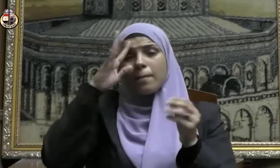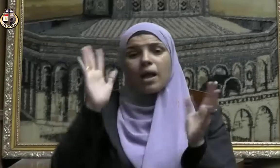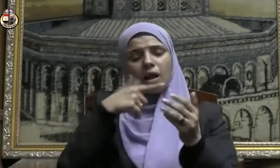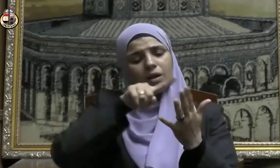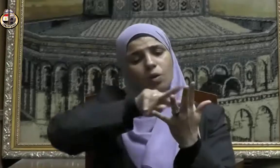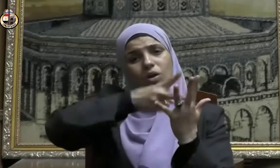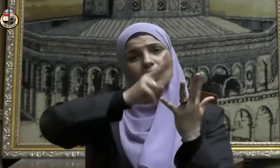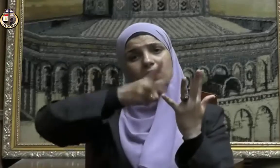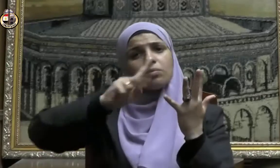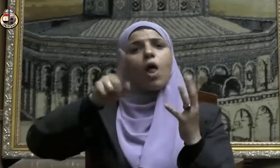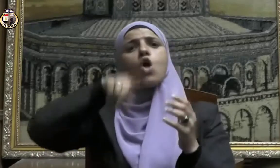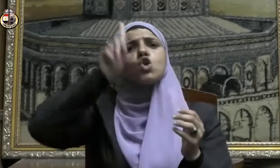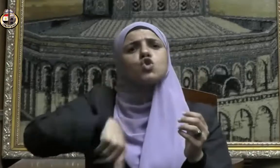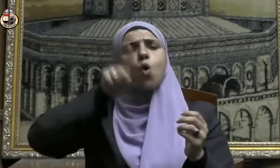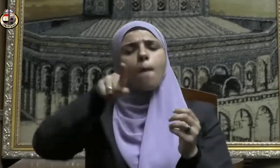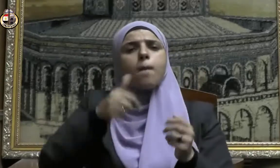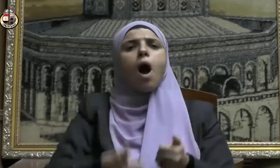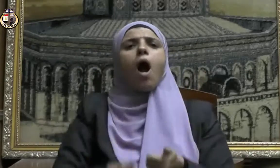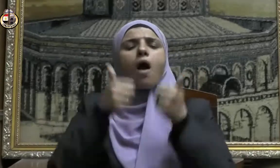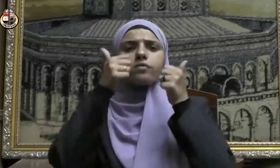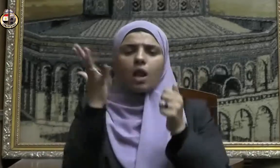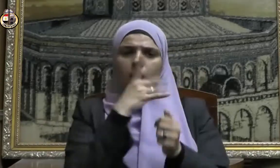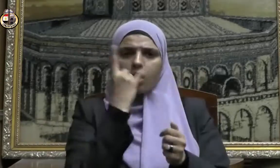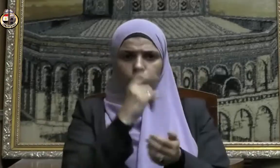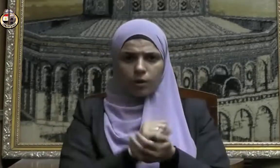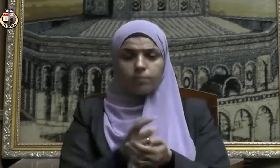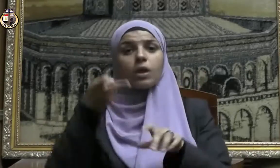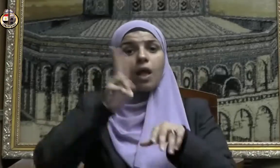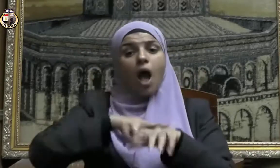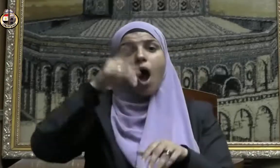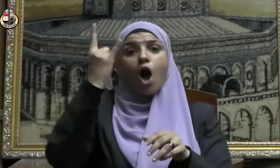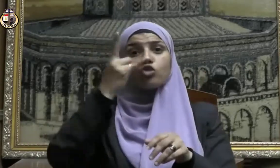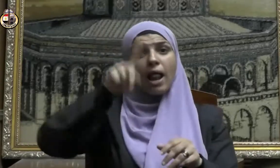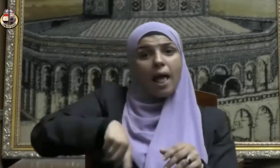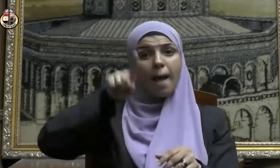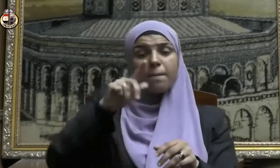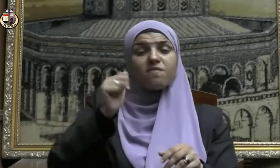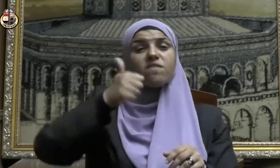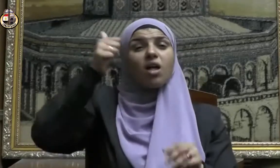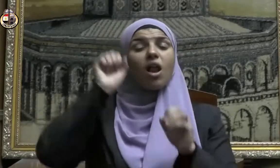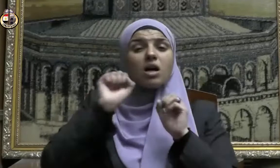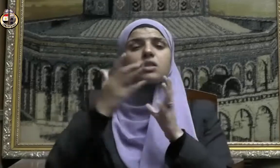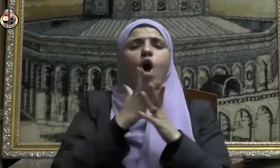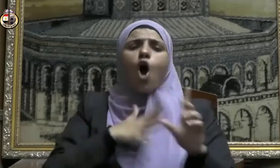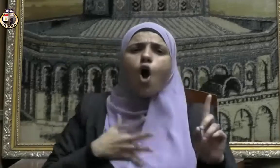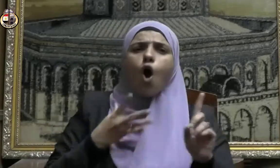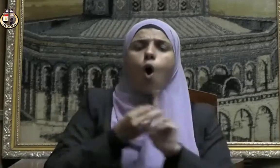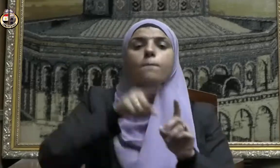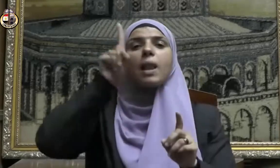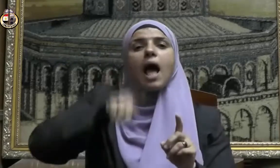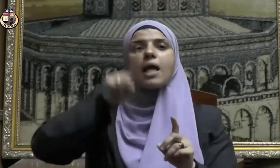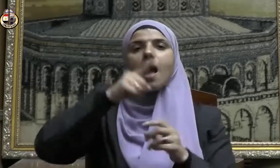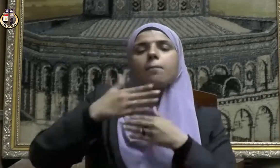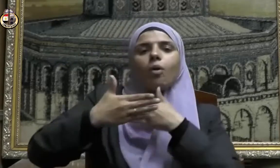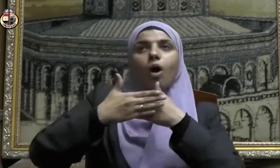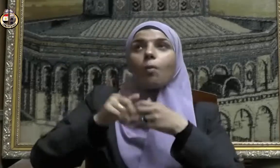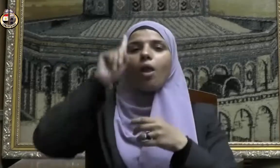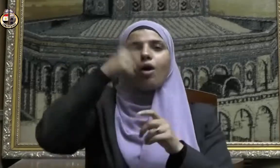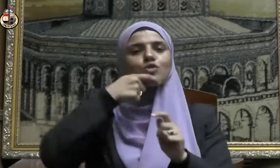في غيرها من الأيام ومن فضائلها أنها أحب الأيام إلى الله تعالى